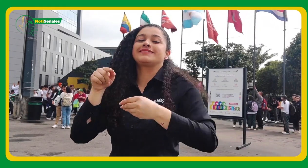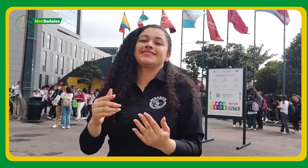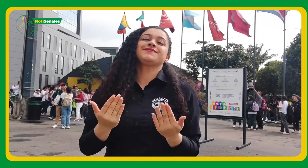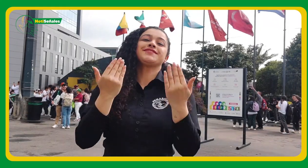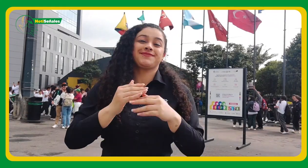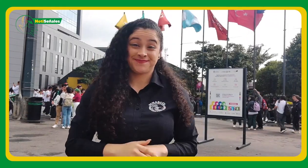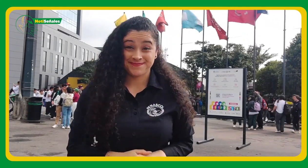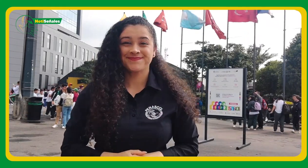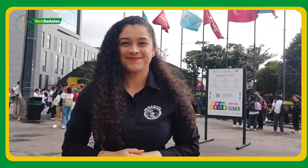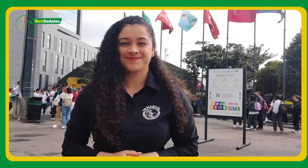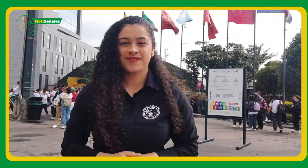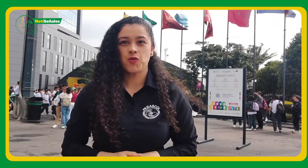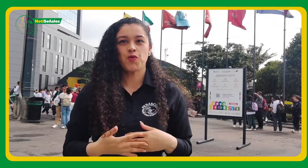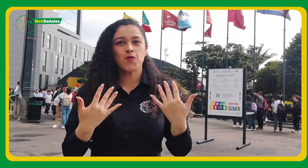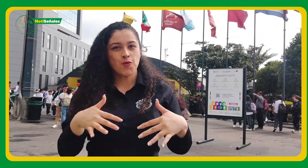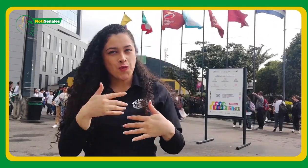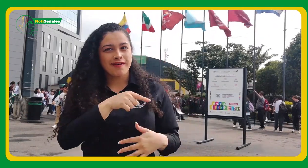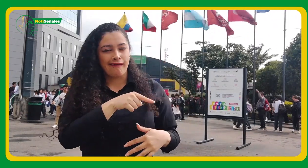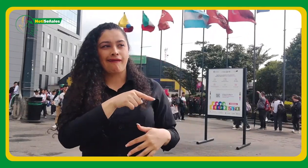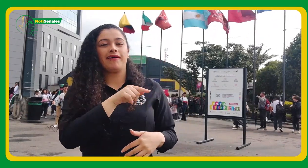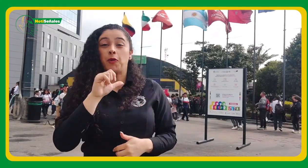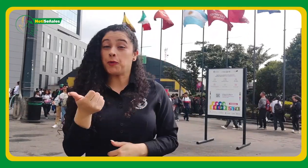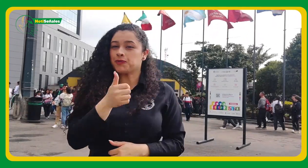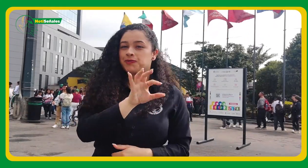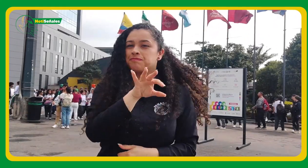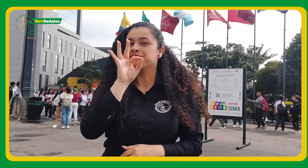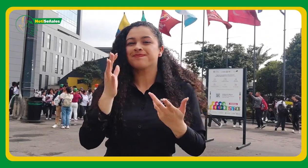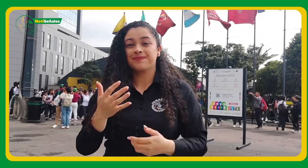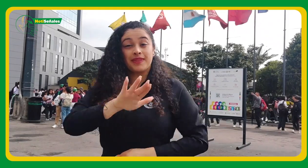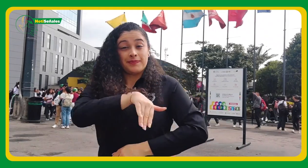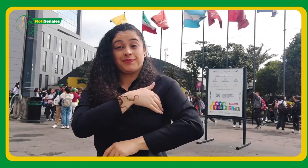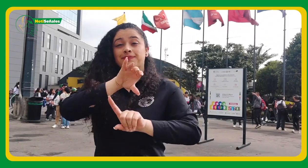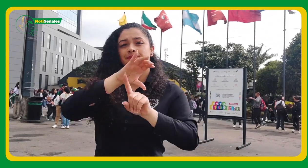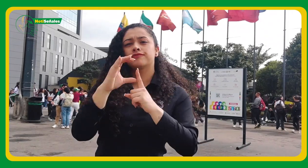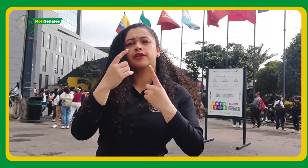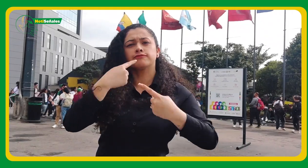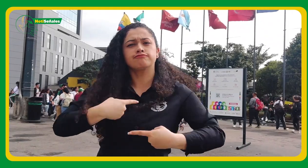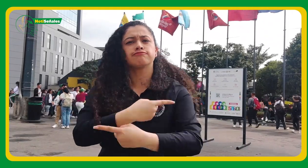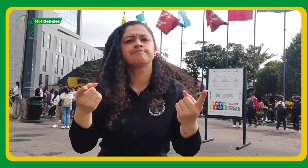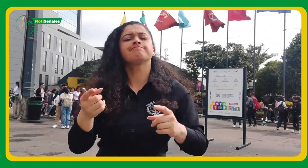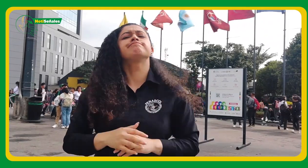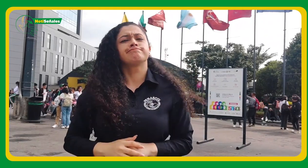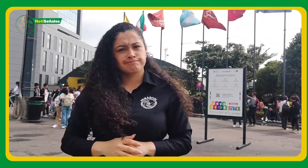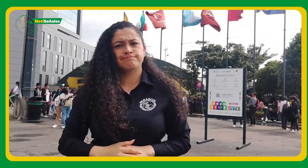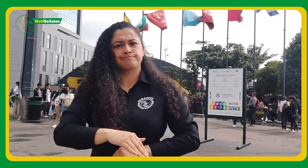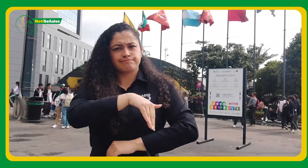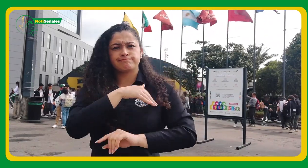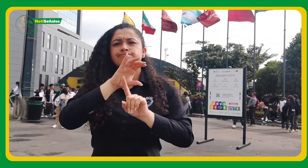Por otro lado, el Ministerio de Cultura, pensando en la importancia de que las personas sordas puedan acceder a los contenidos